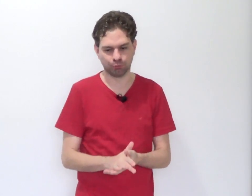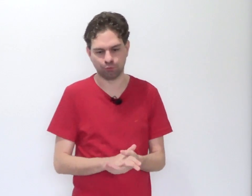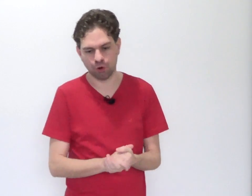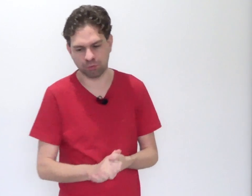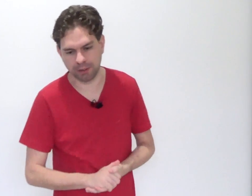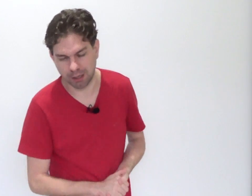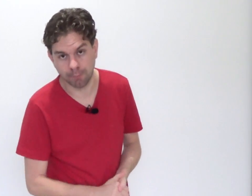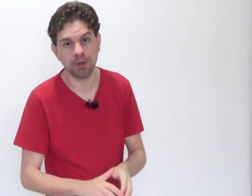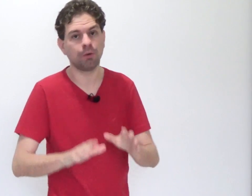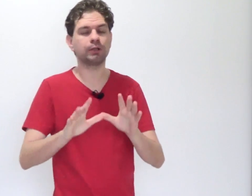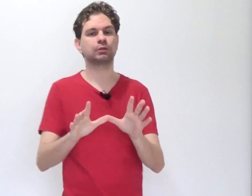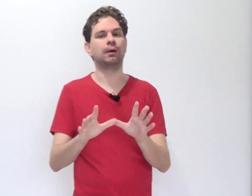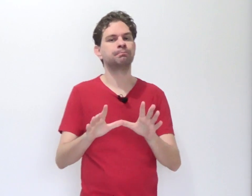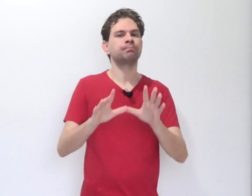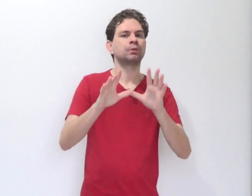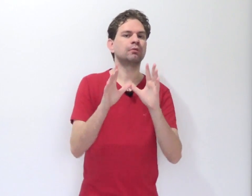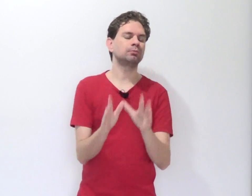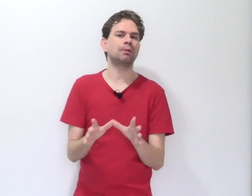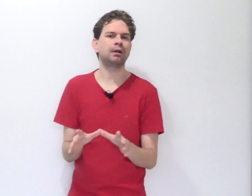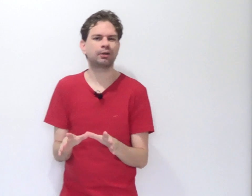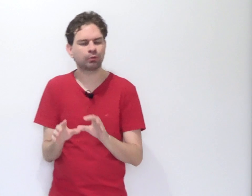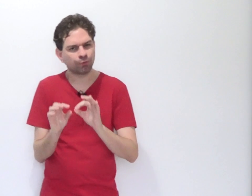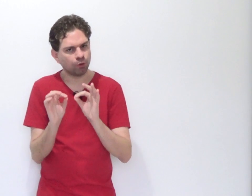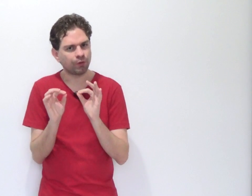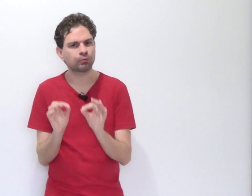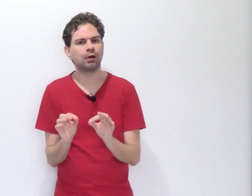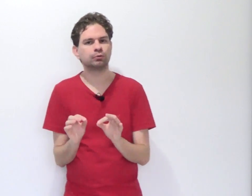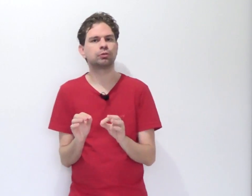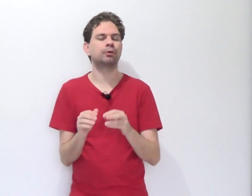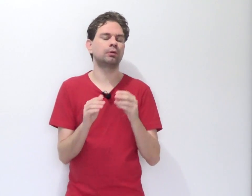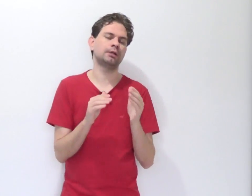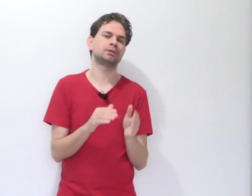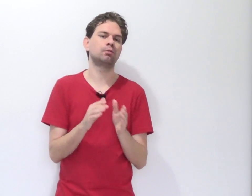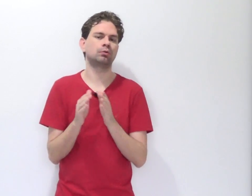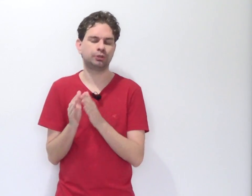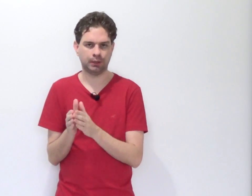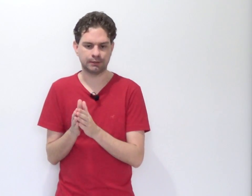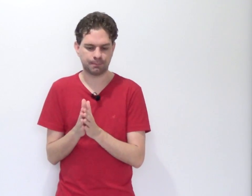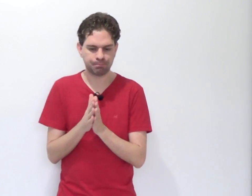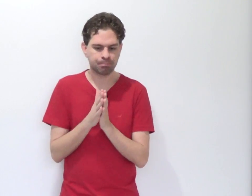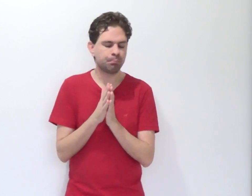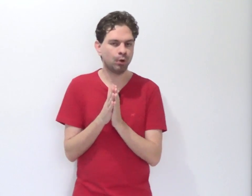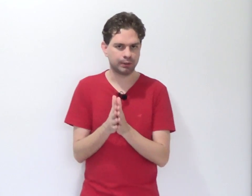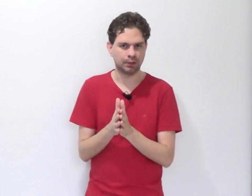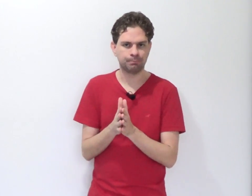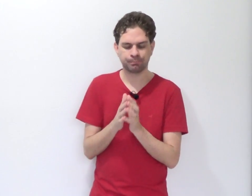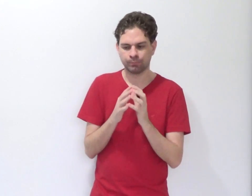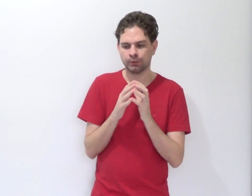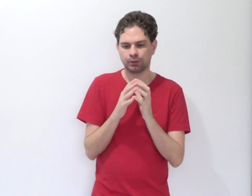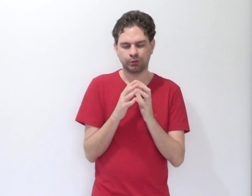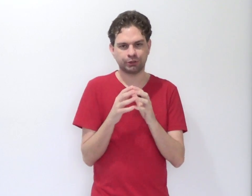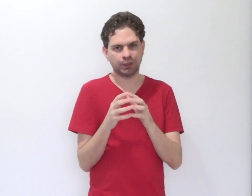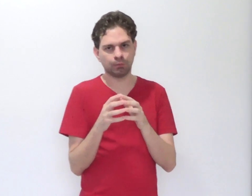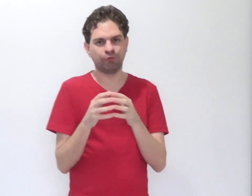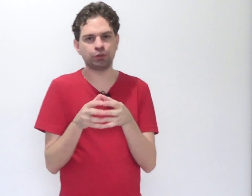um foco legal. Olha só, nós vamos trabalhar aqui o que ficou faltando sobre conexão e continência. Por quê? Porque eu deixei um vídeo